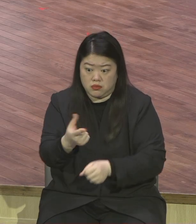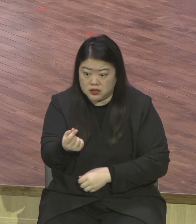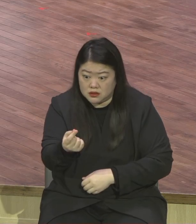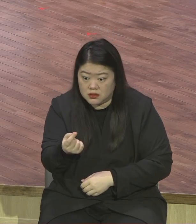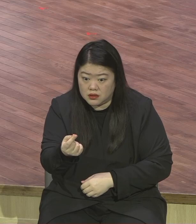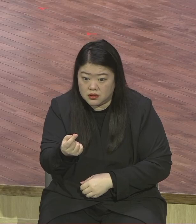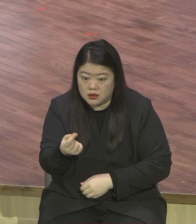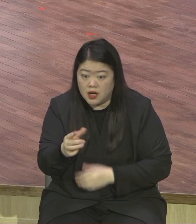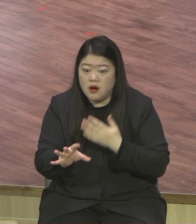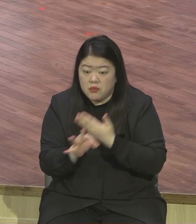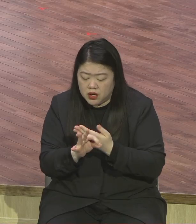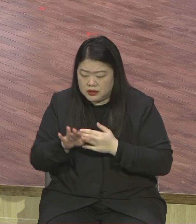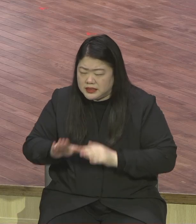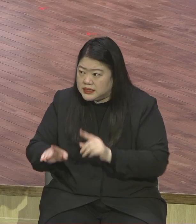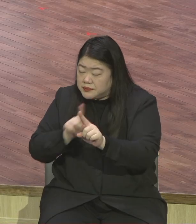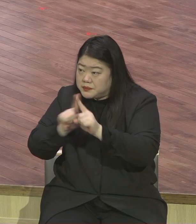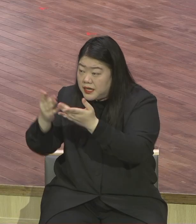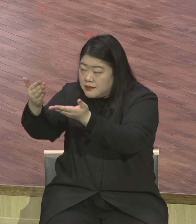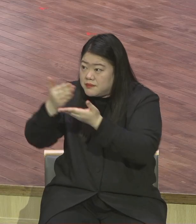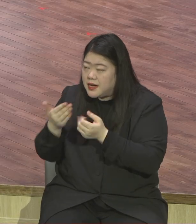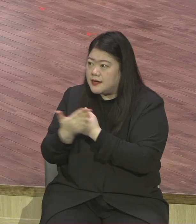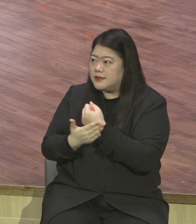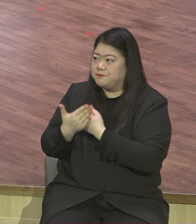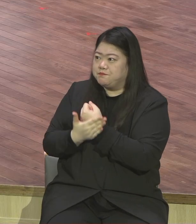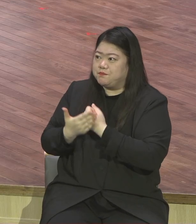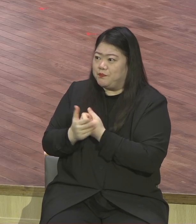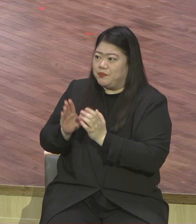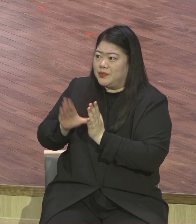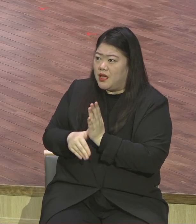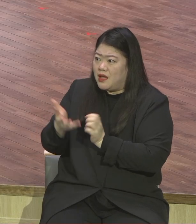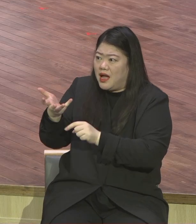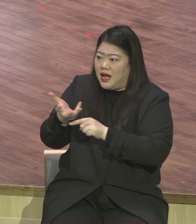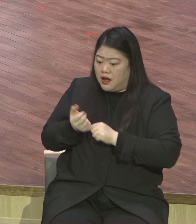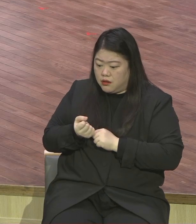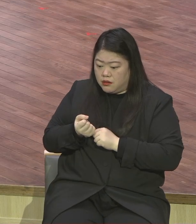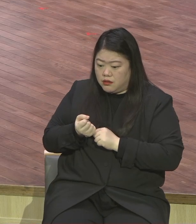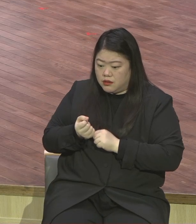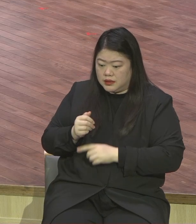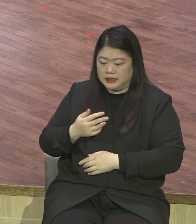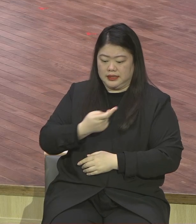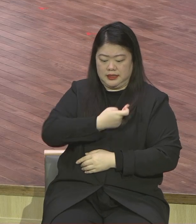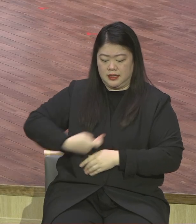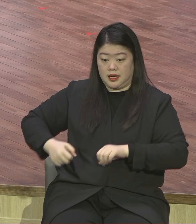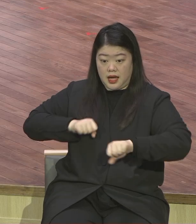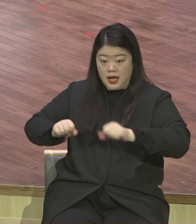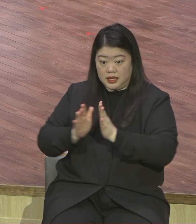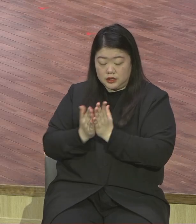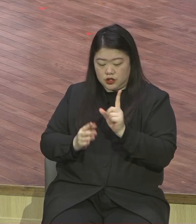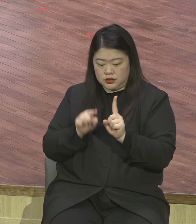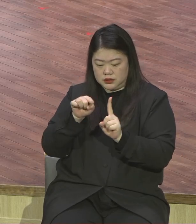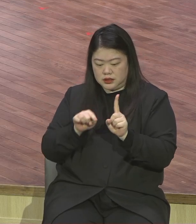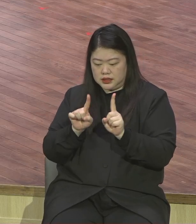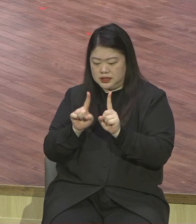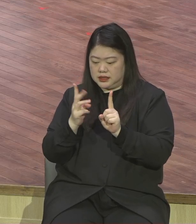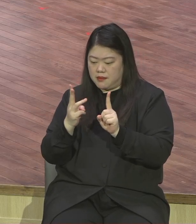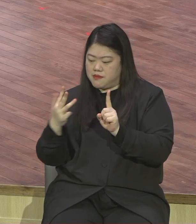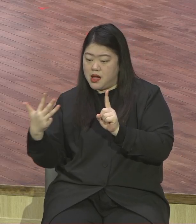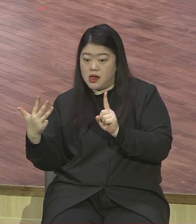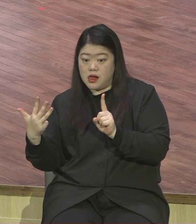플랫폼입니다 이런 사람을 다 치유하는 거예요 1, 3, 8 된 사람이 치유가 되어집니다 되어진다고 하는 게 아니에요